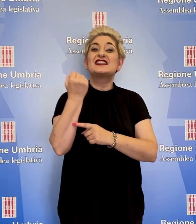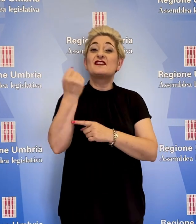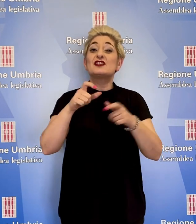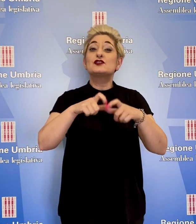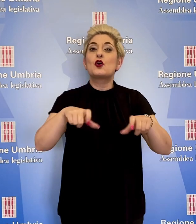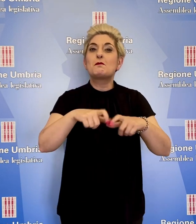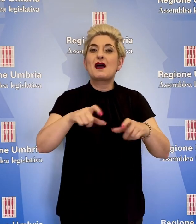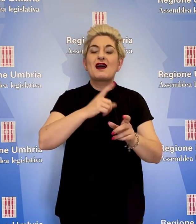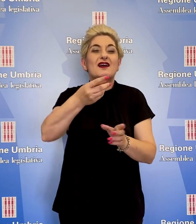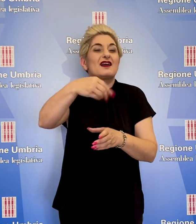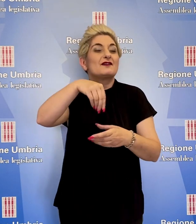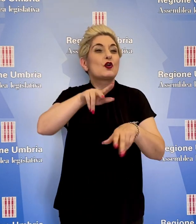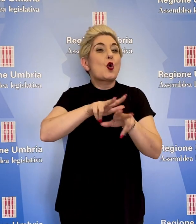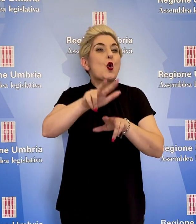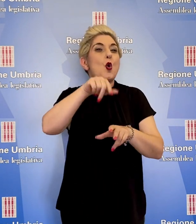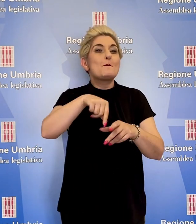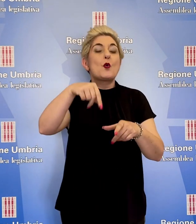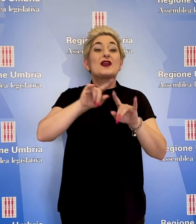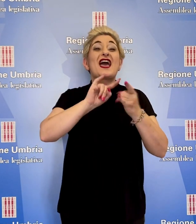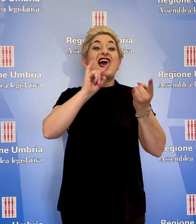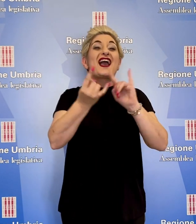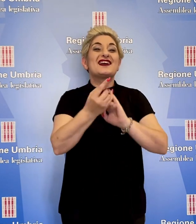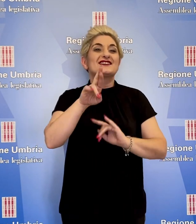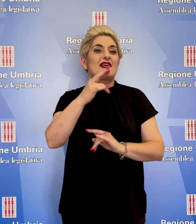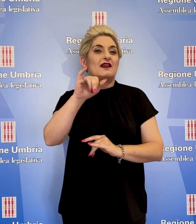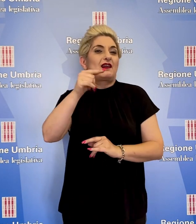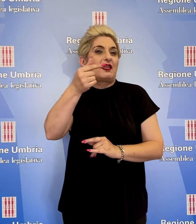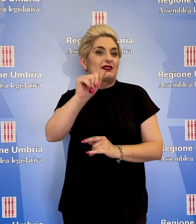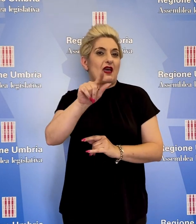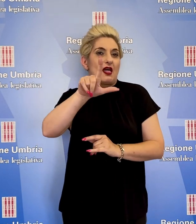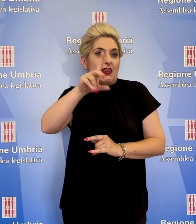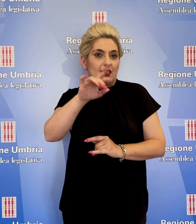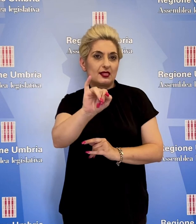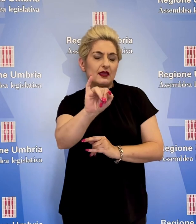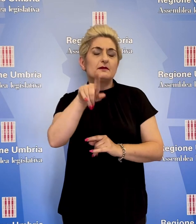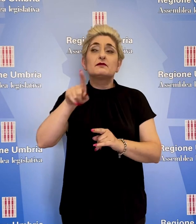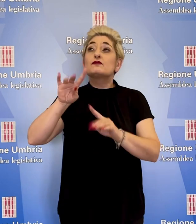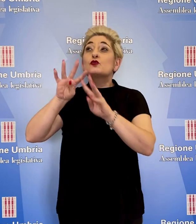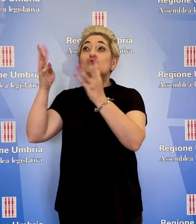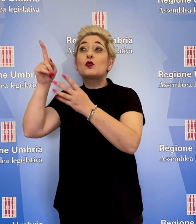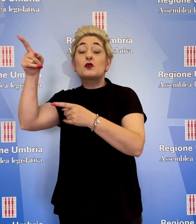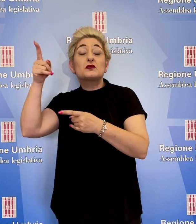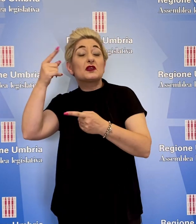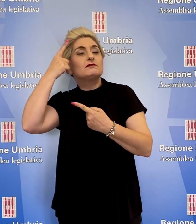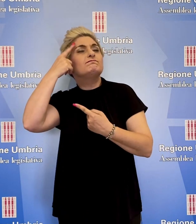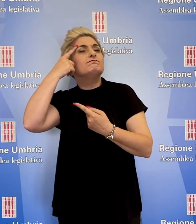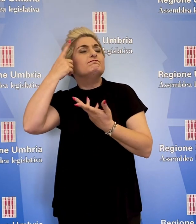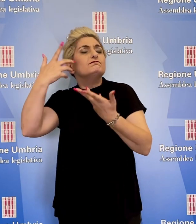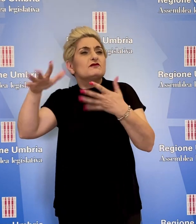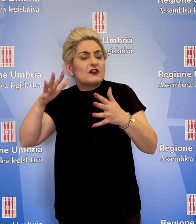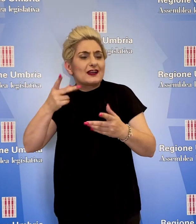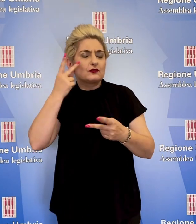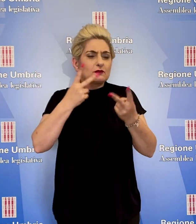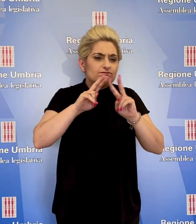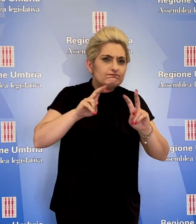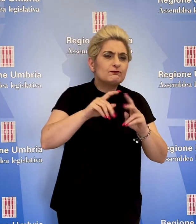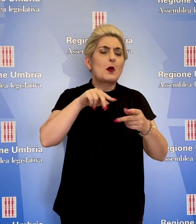bancari attivi nelle comune di Casterritaldi, sapere se la giunta ha esaminato le problematiche della chiusura delle